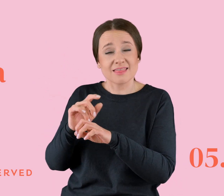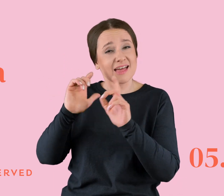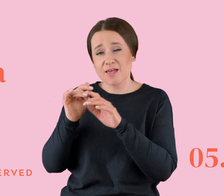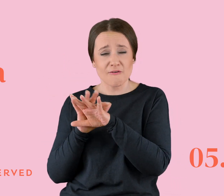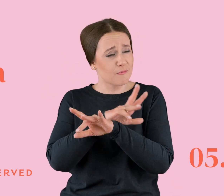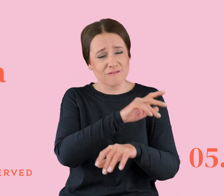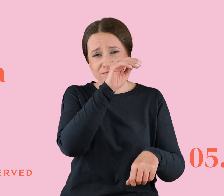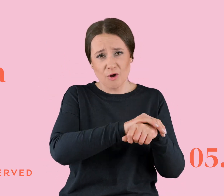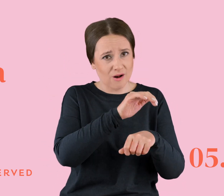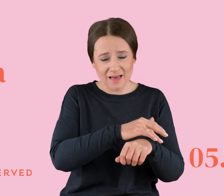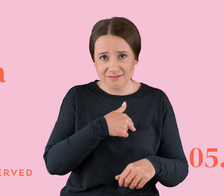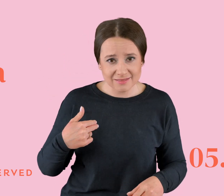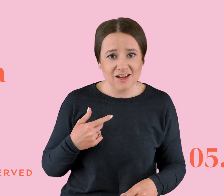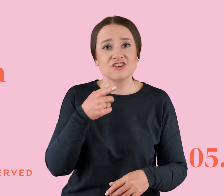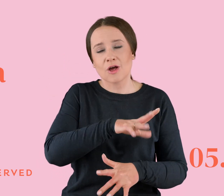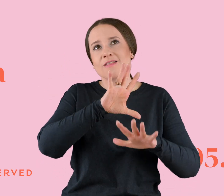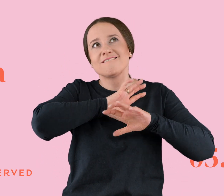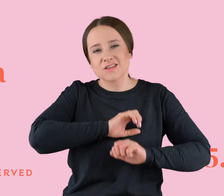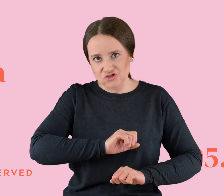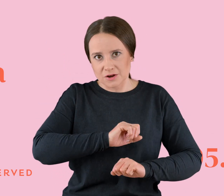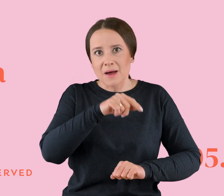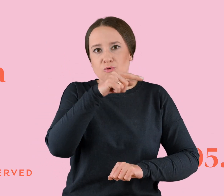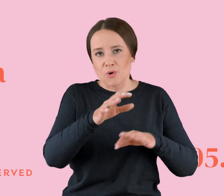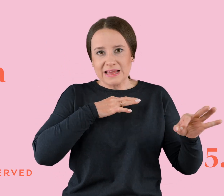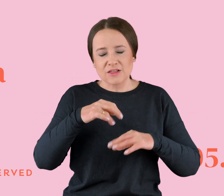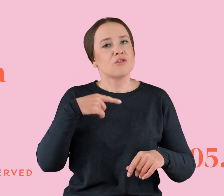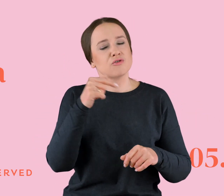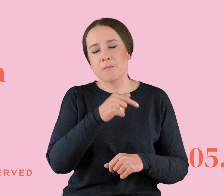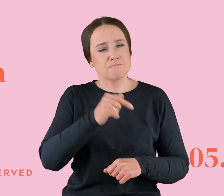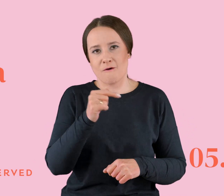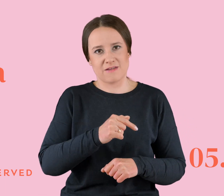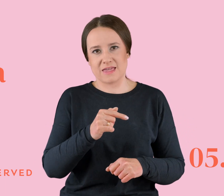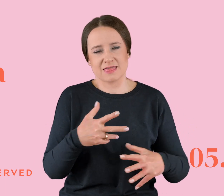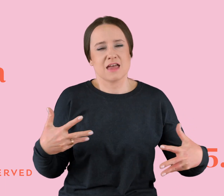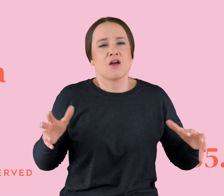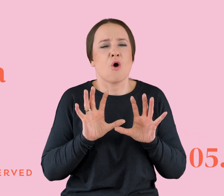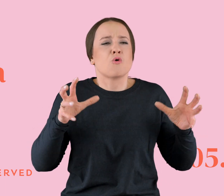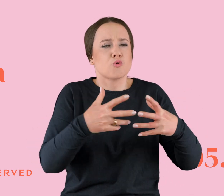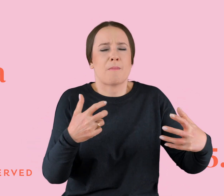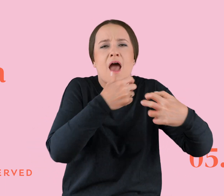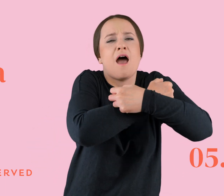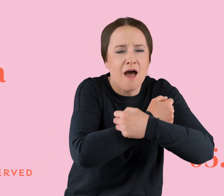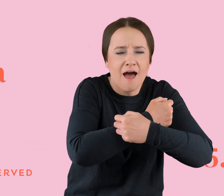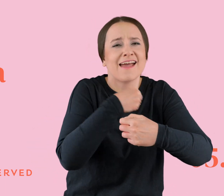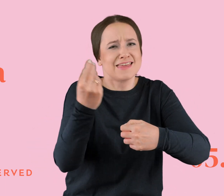któremu po tej historii, którą w ogóle przetrwał, to jemu się należy poza grupowym uściskiem. To jakiś order, medal, stoki